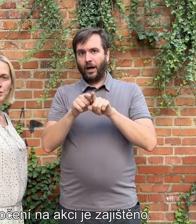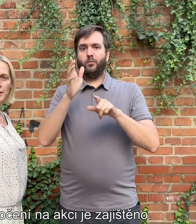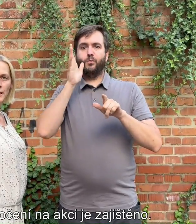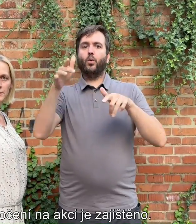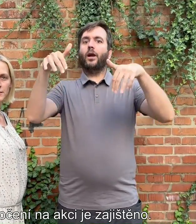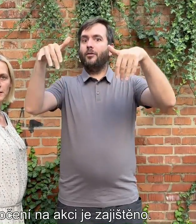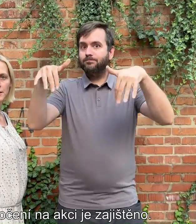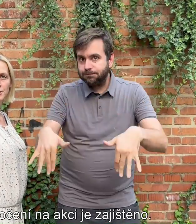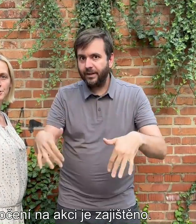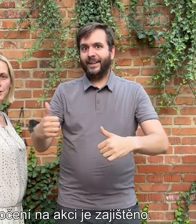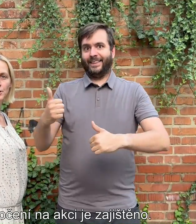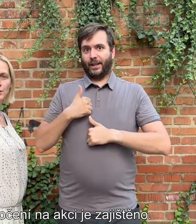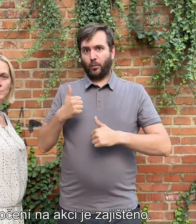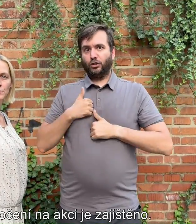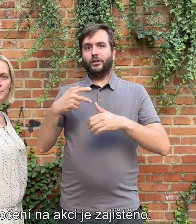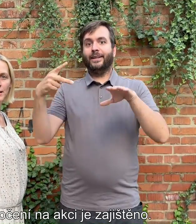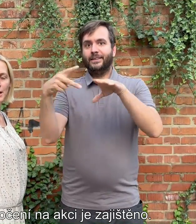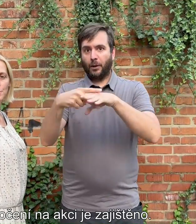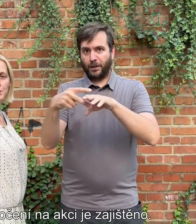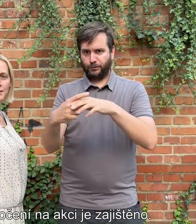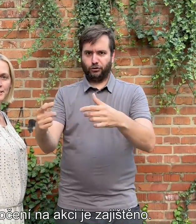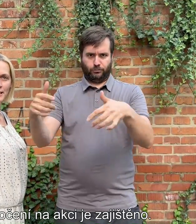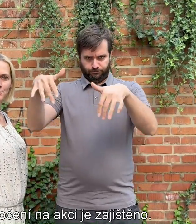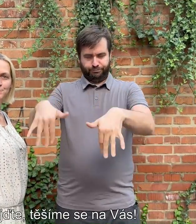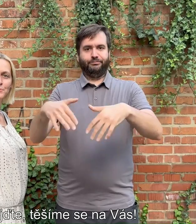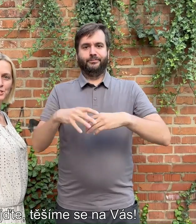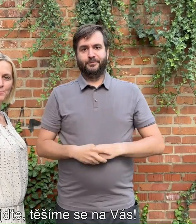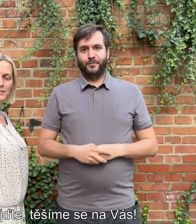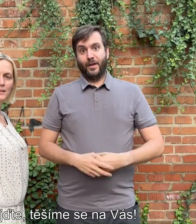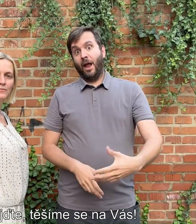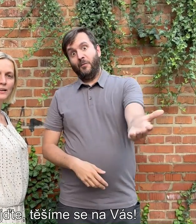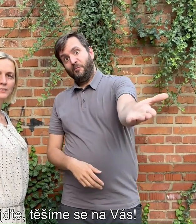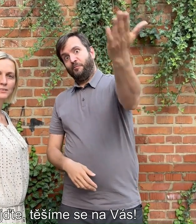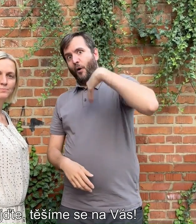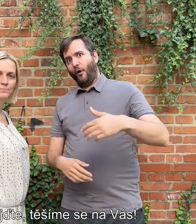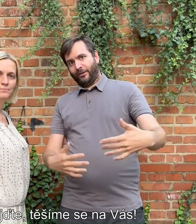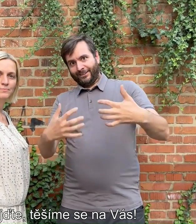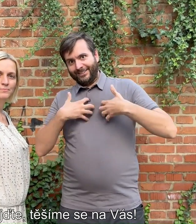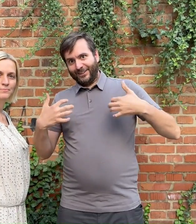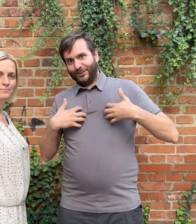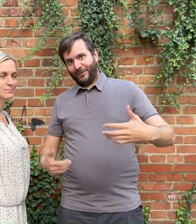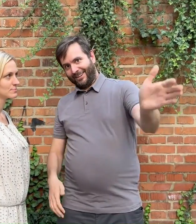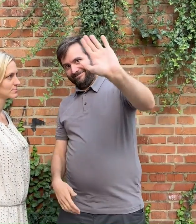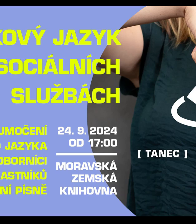Tlumočení na akci je zajištěno. Přijďte, těšíme se na vás!